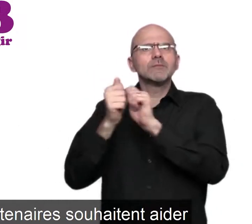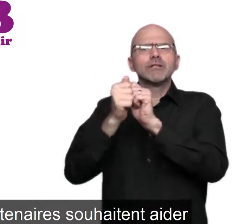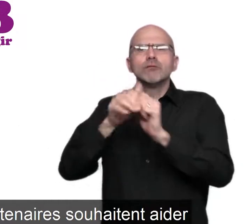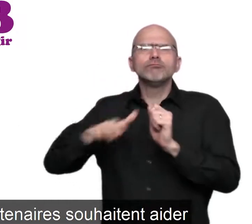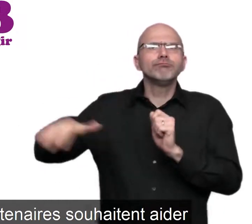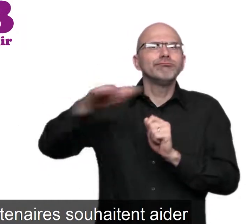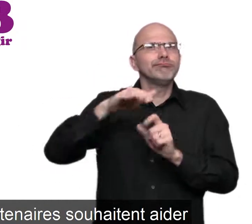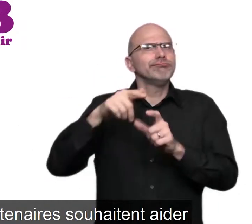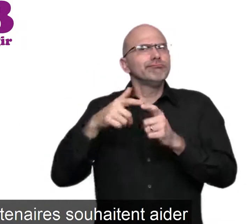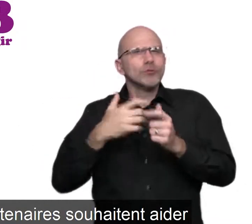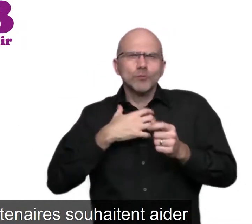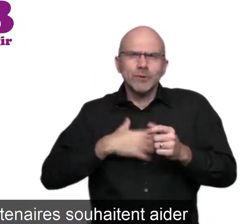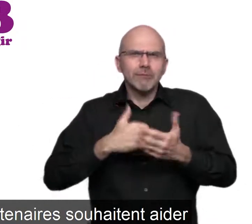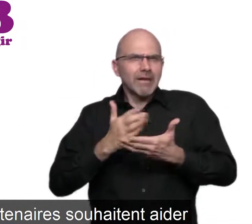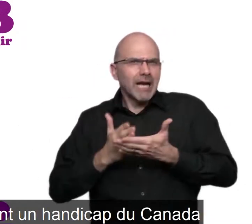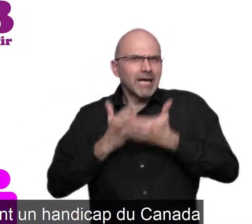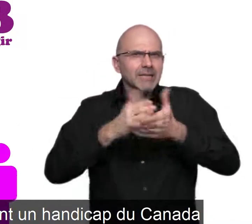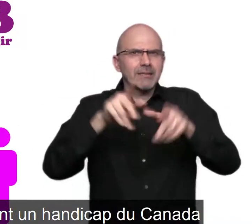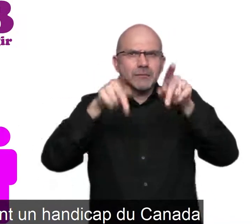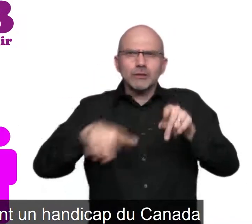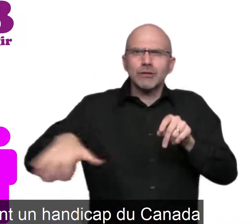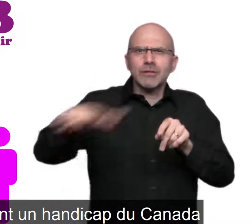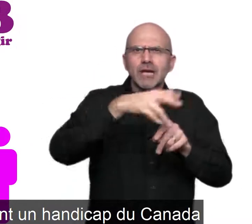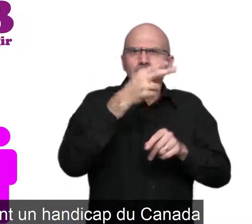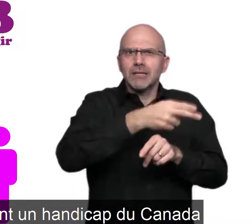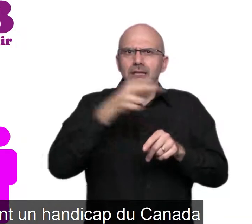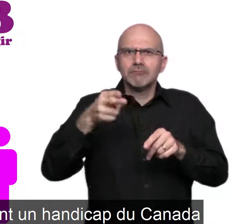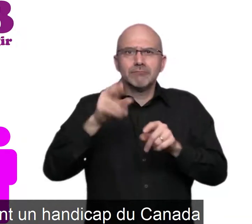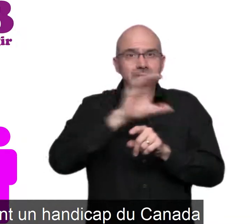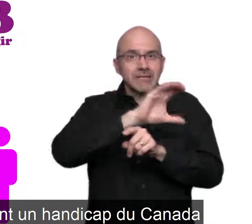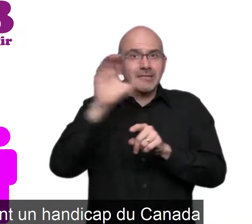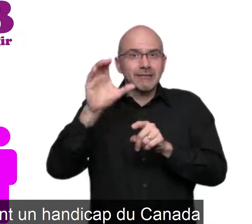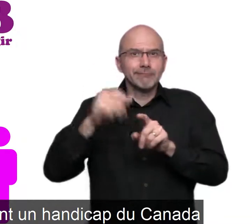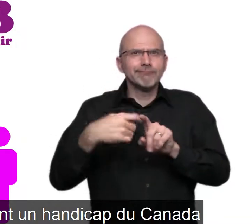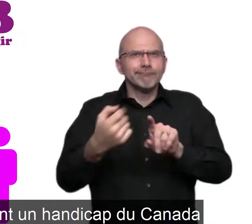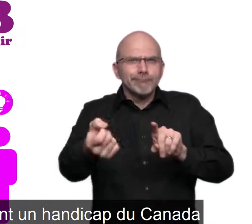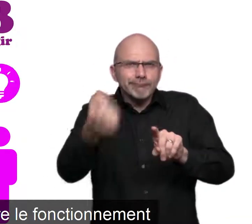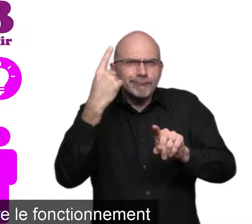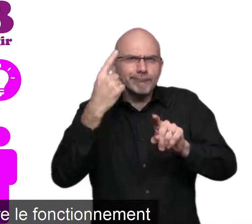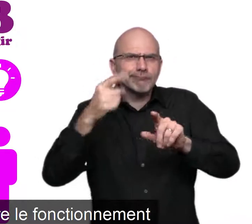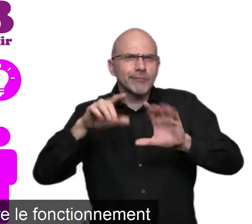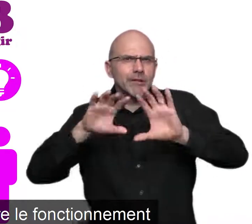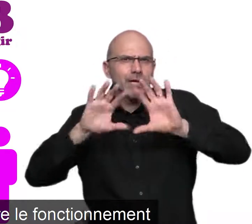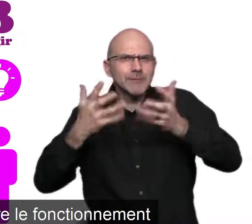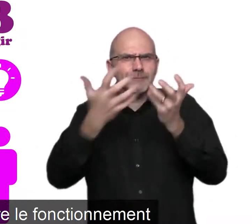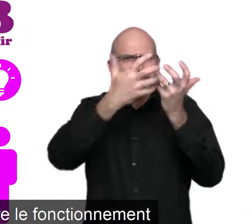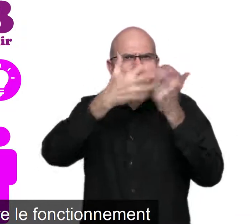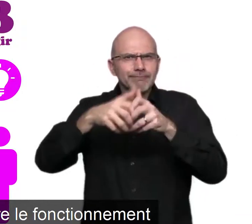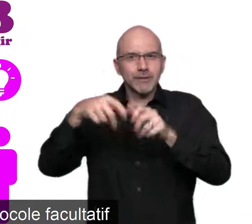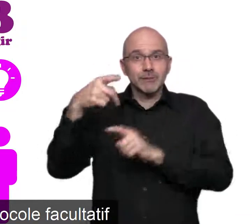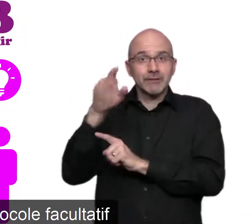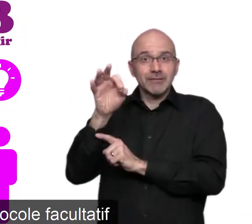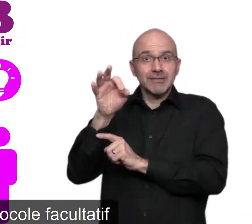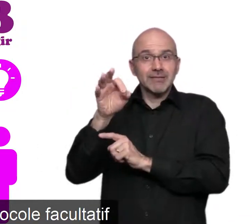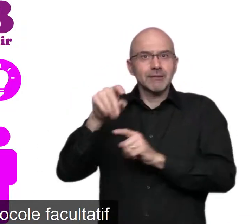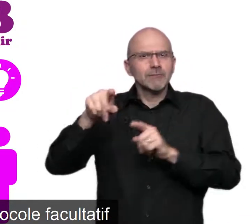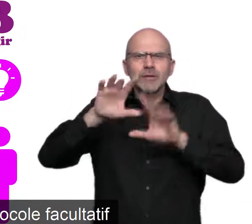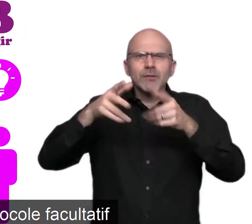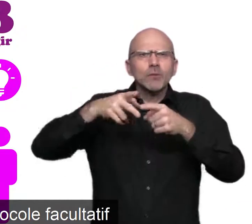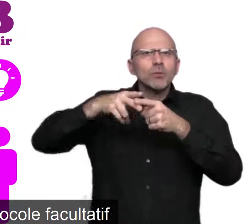et ses partenaires souhaitent aider les personnes ayant un handicap du Canada à comprendre le fonctionnement du protocole facultatif